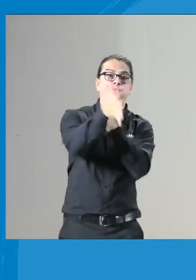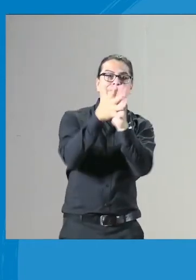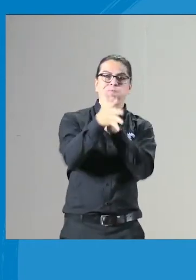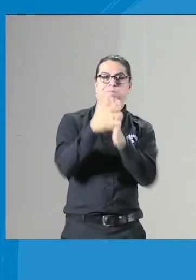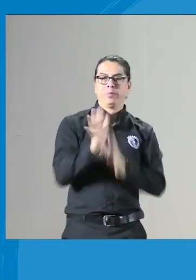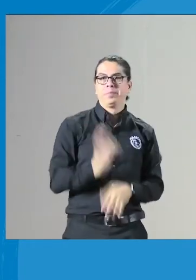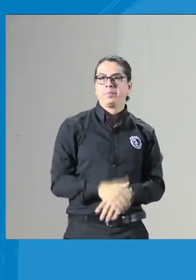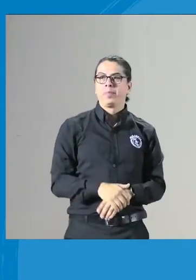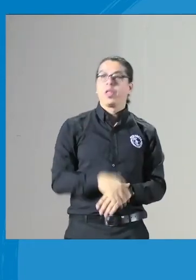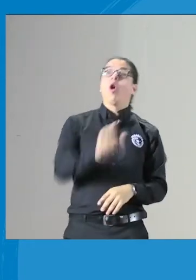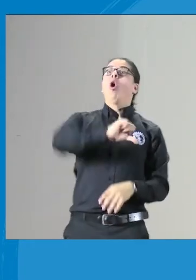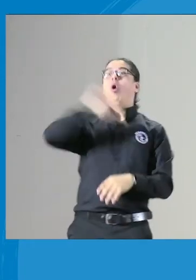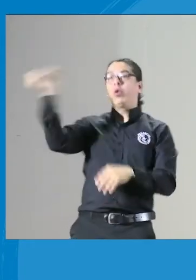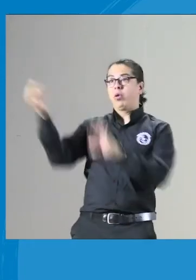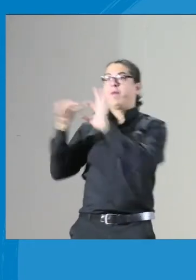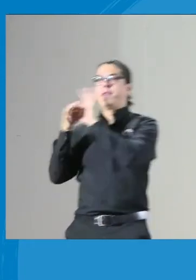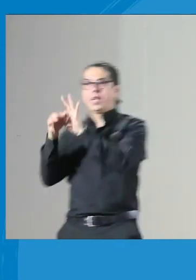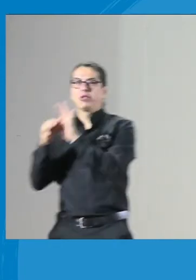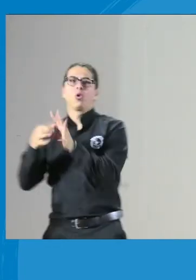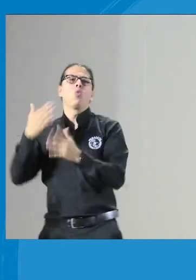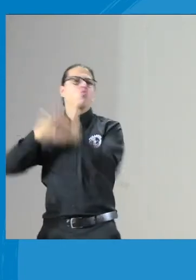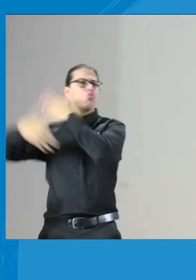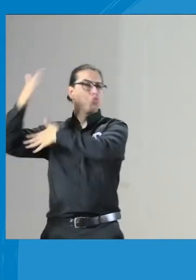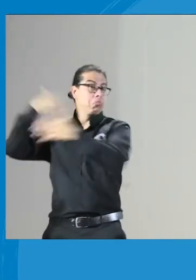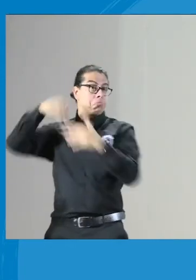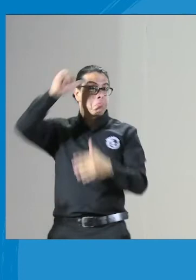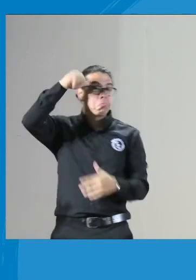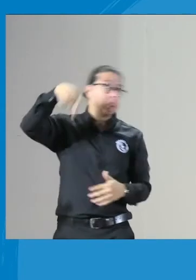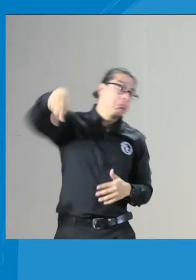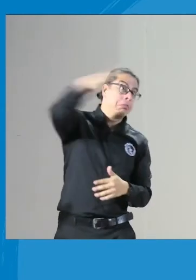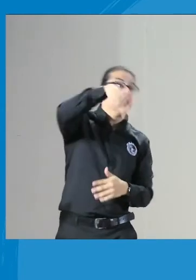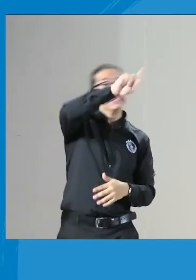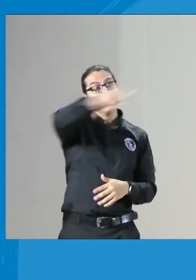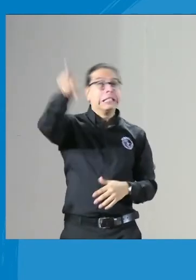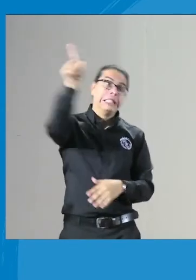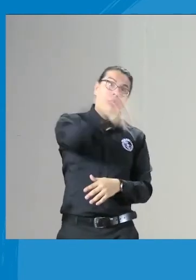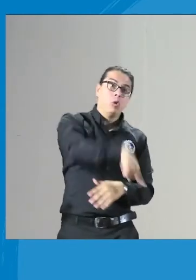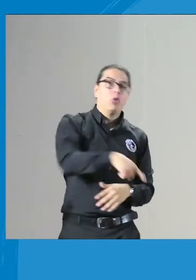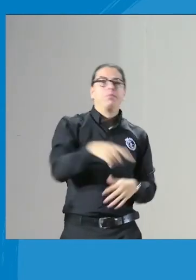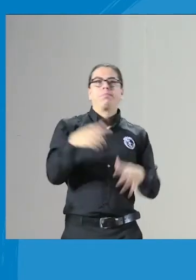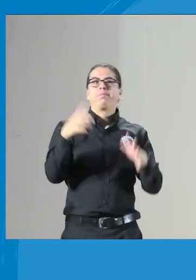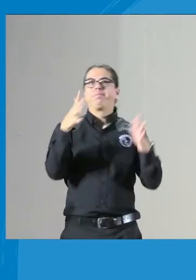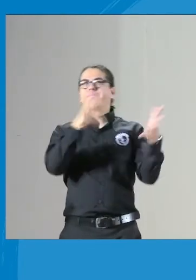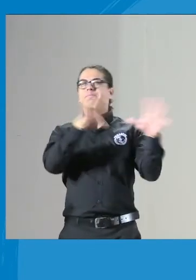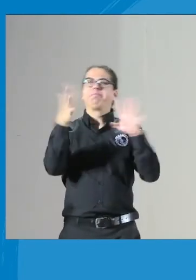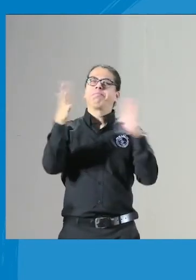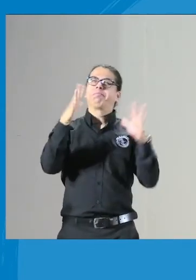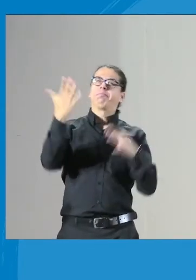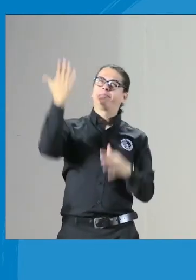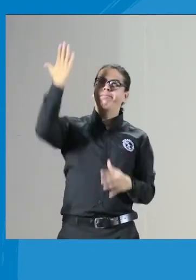el interés, pero la información está allí. También no sé si ustedes saben o recuerdo